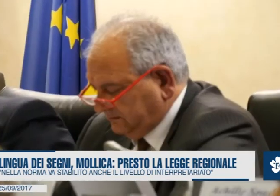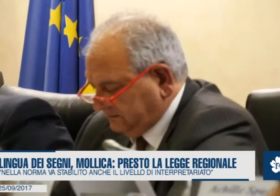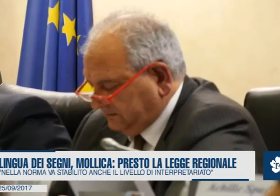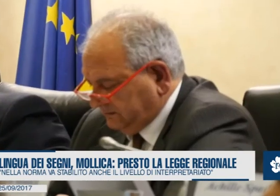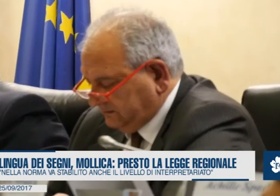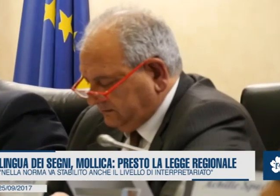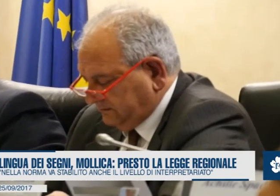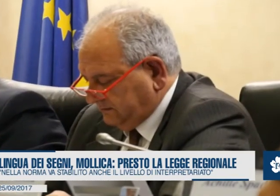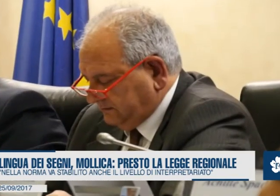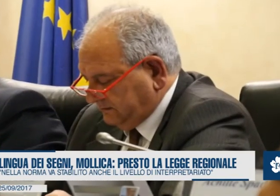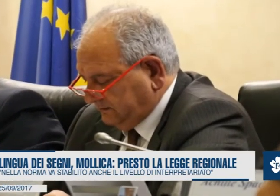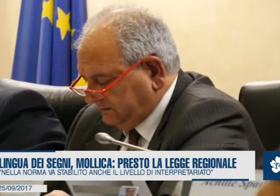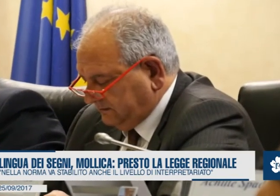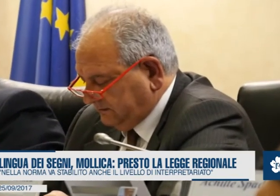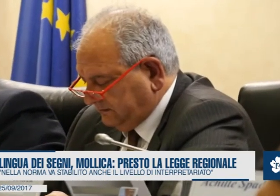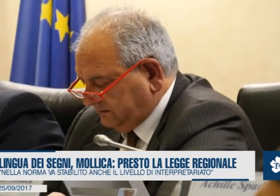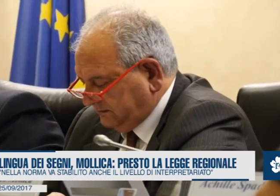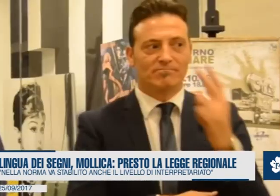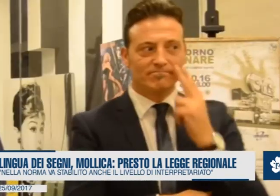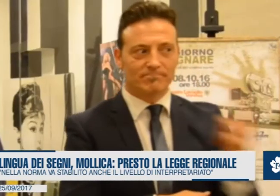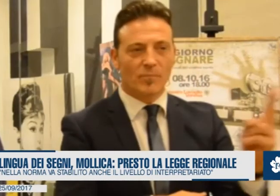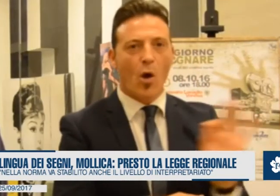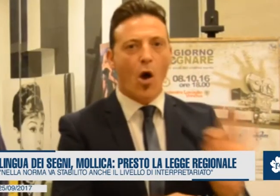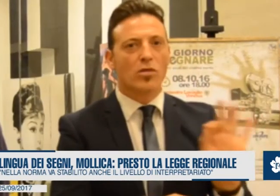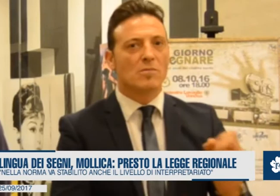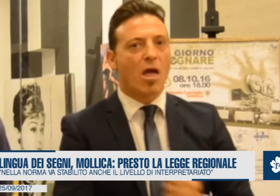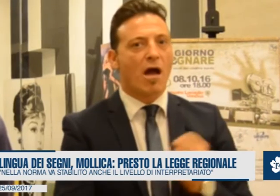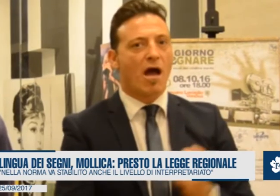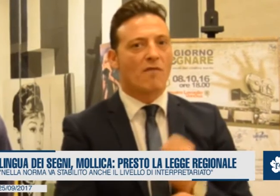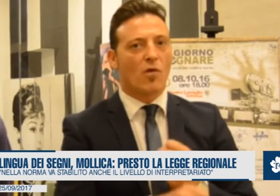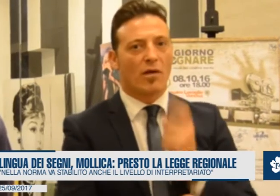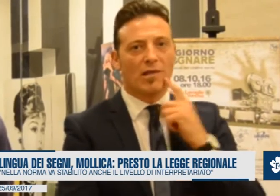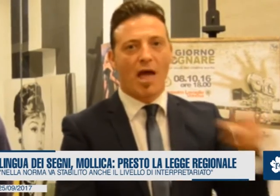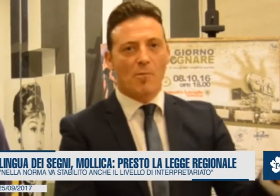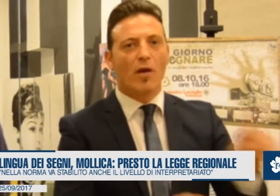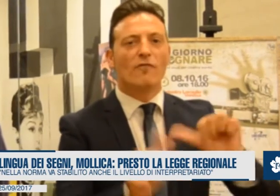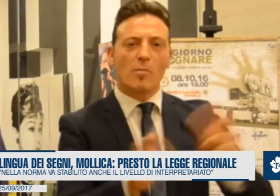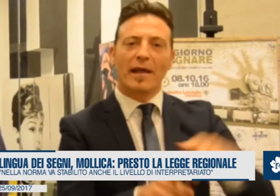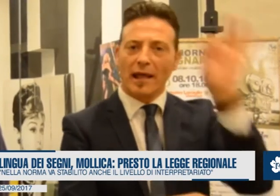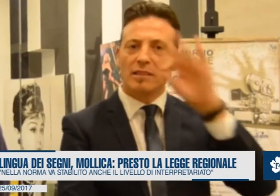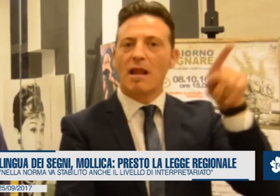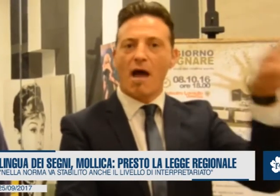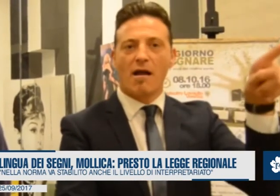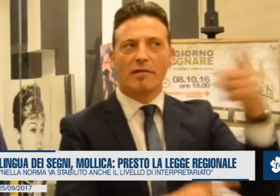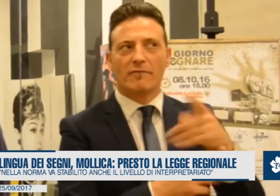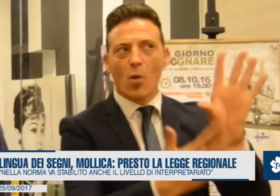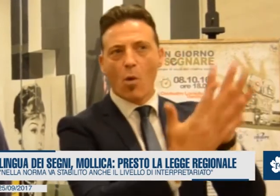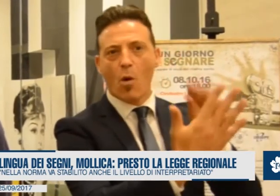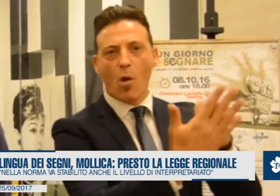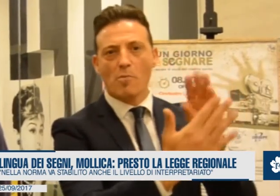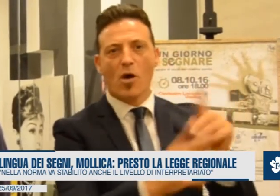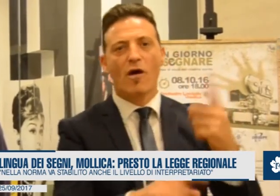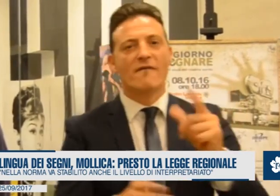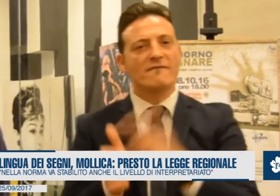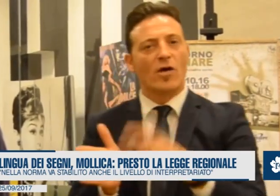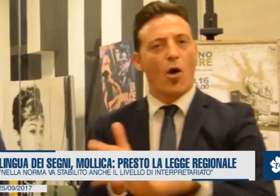Bisogna integrare la proposta di legge, concluso Mollica, con una norma che stabilisca il livello di interpretariato. Occorre soddisfare ciò che